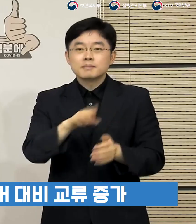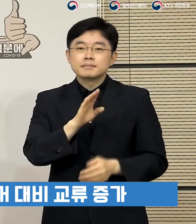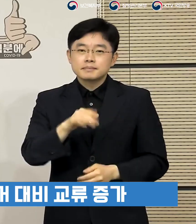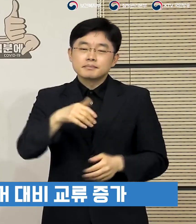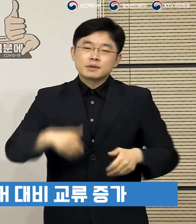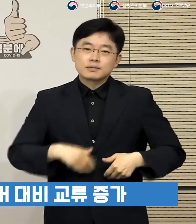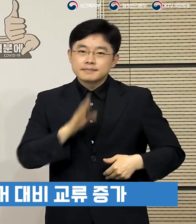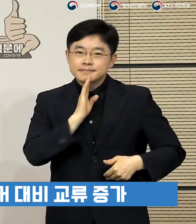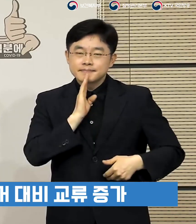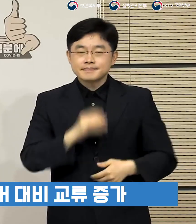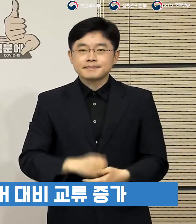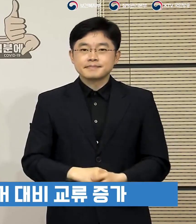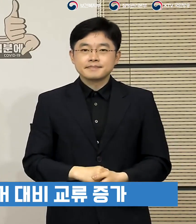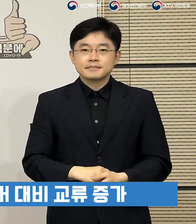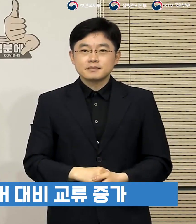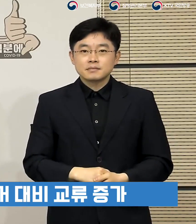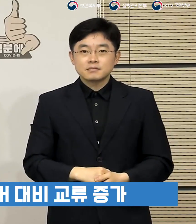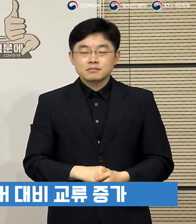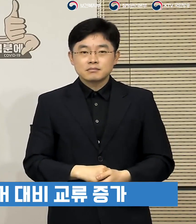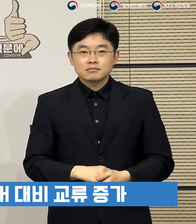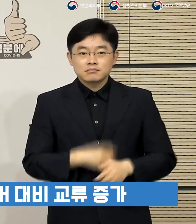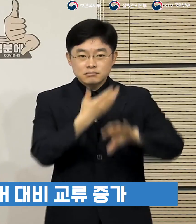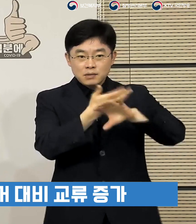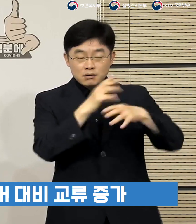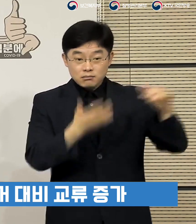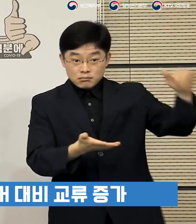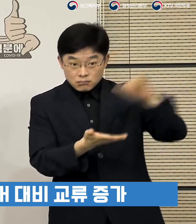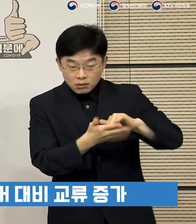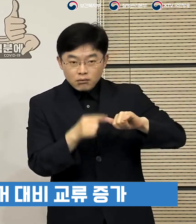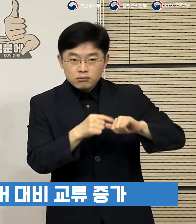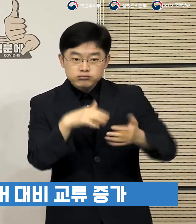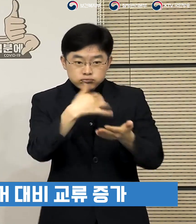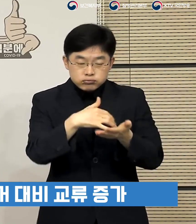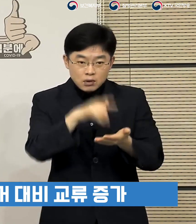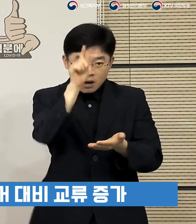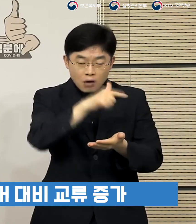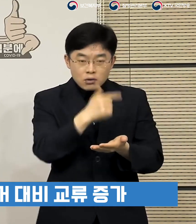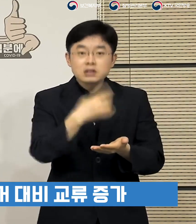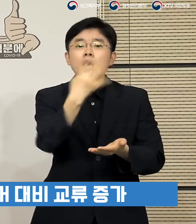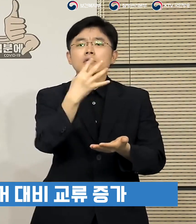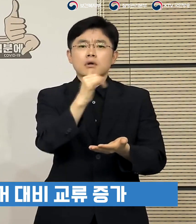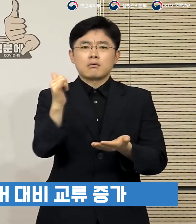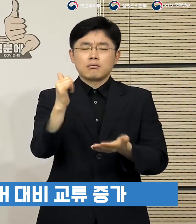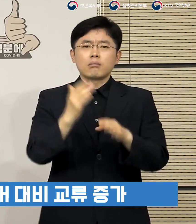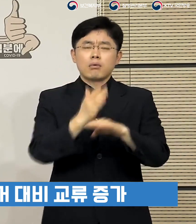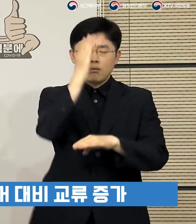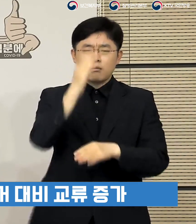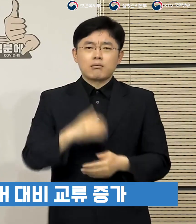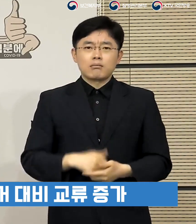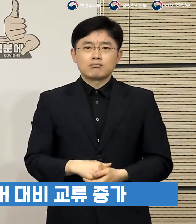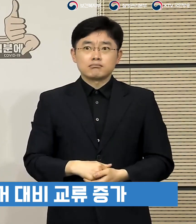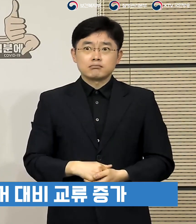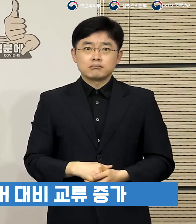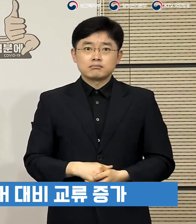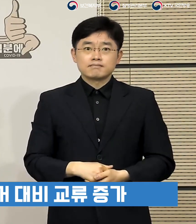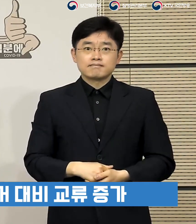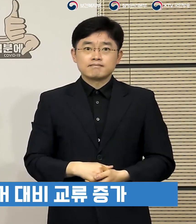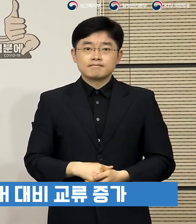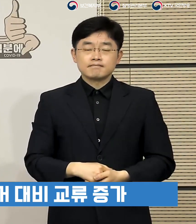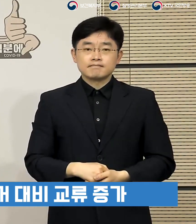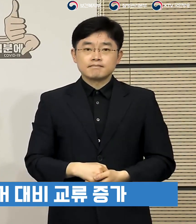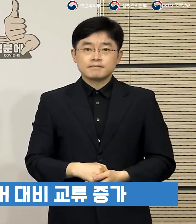최근에는 하루 입국객 수가 4천 명을 계속 넘고 있는 상황이 나타나고 있어서 과거에